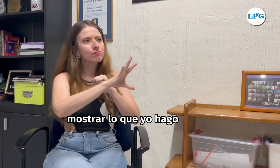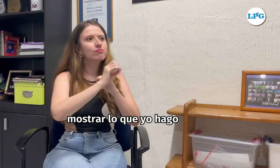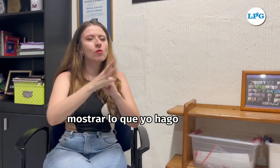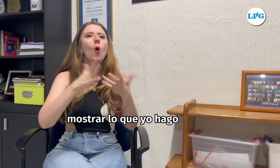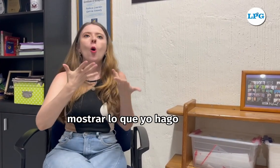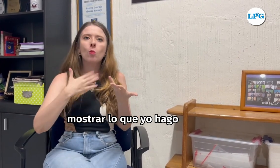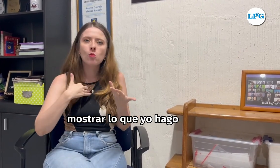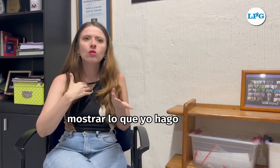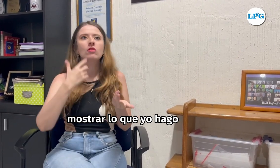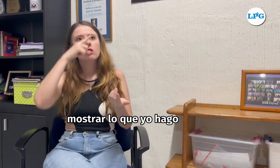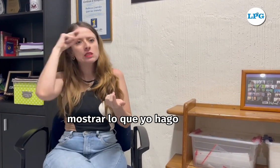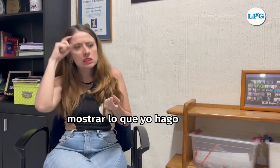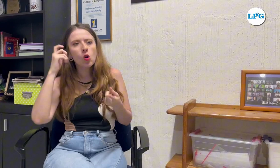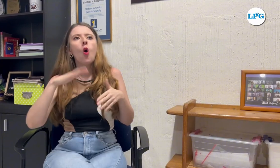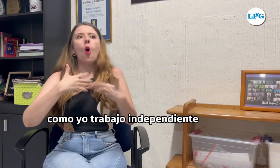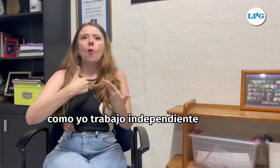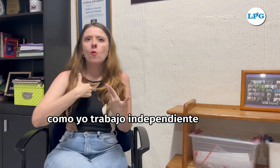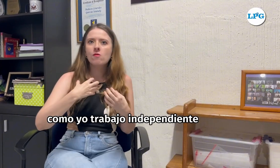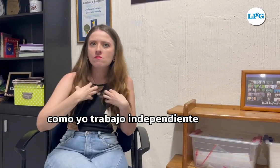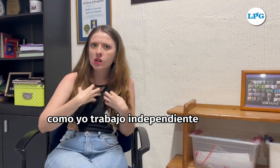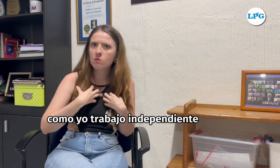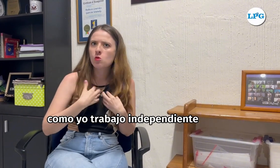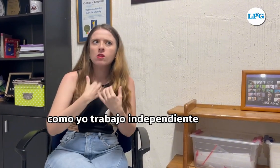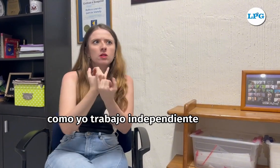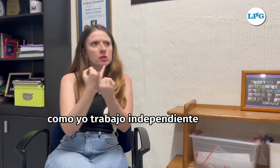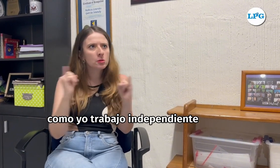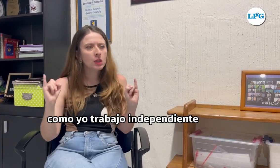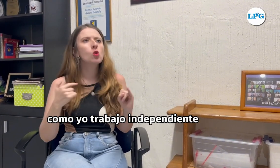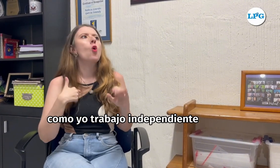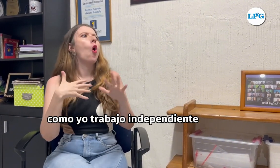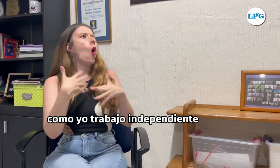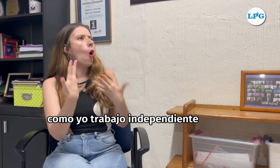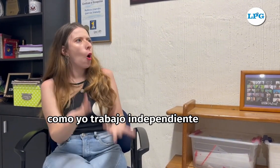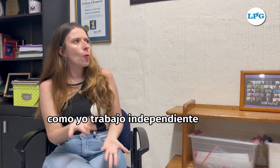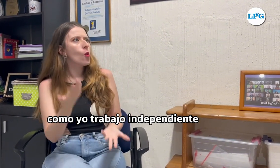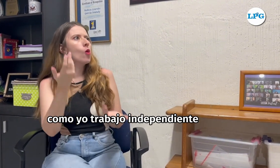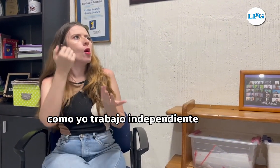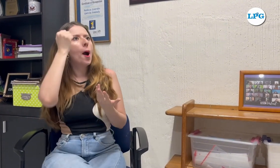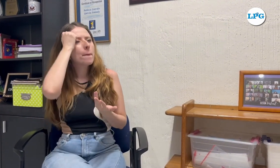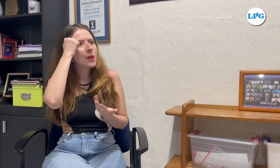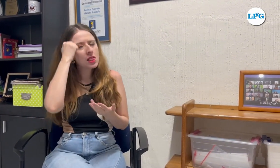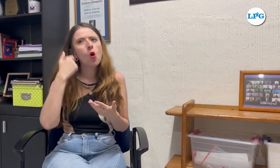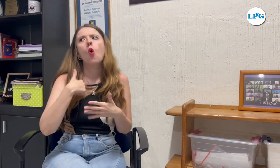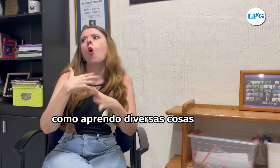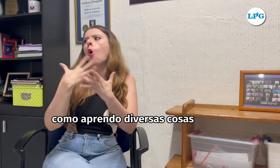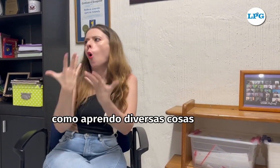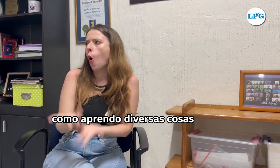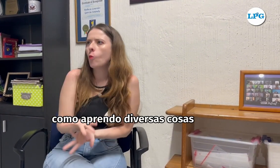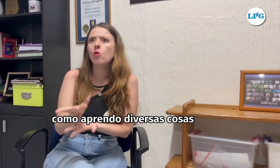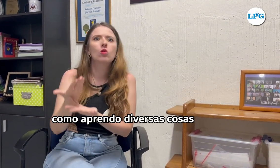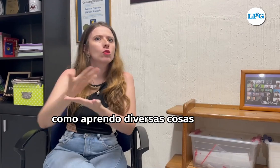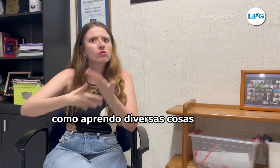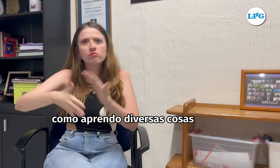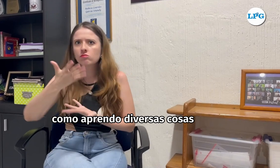Mostrar lo que yo hago, como yo trabajo, independiente, como aprendo